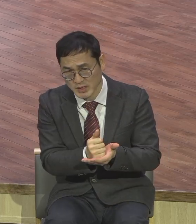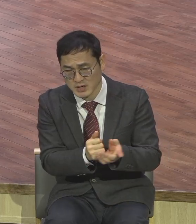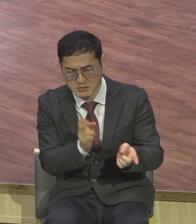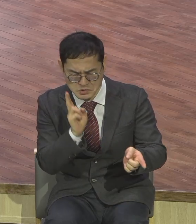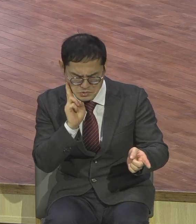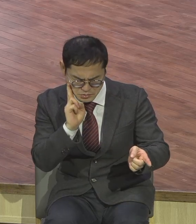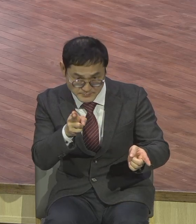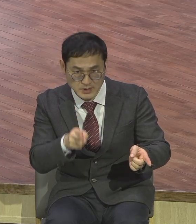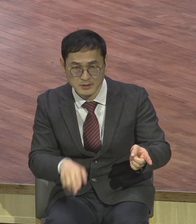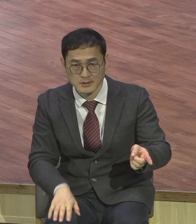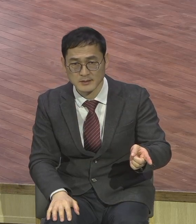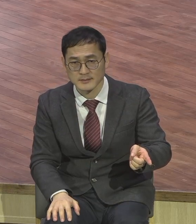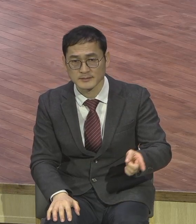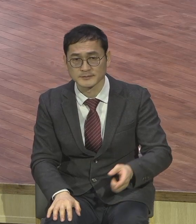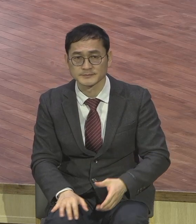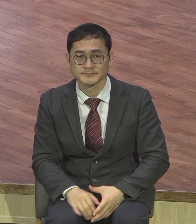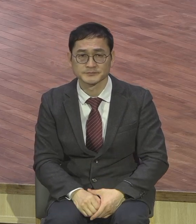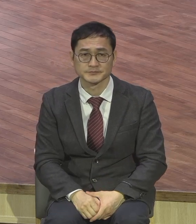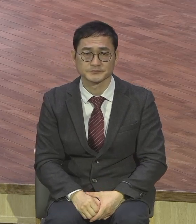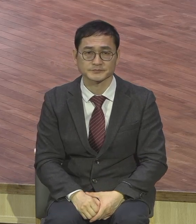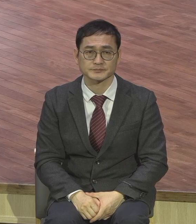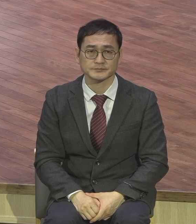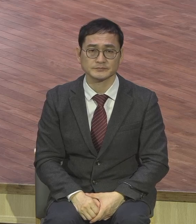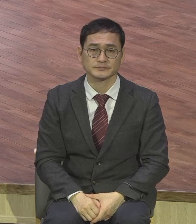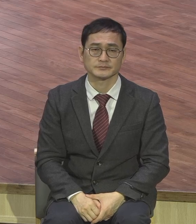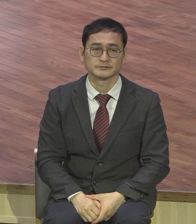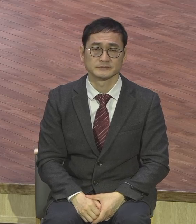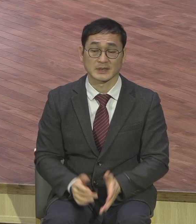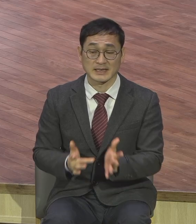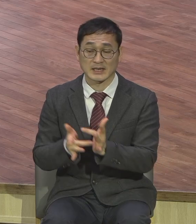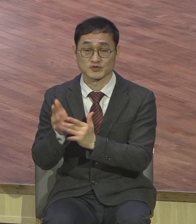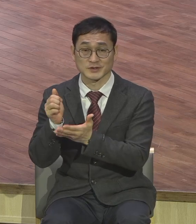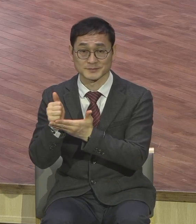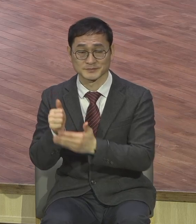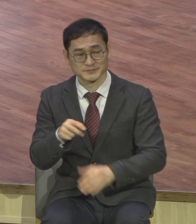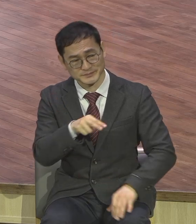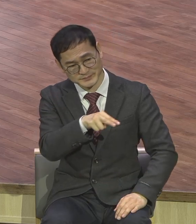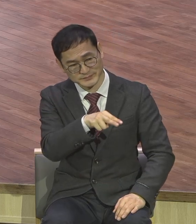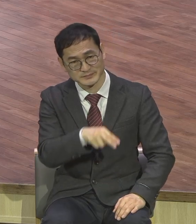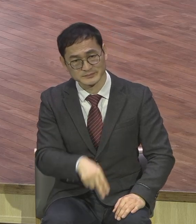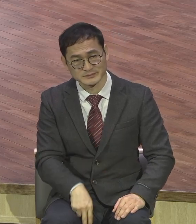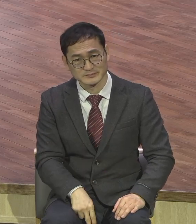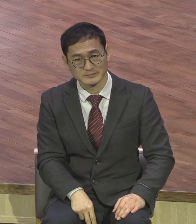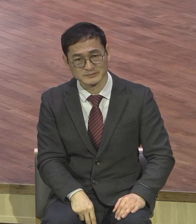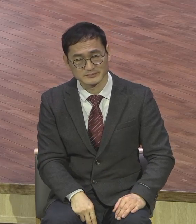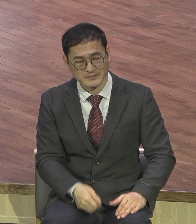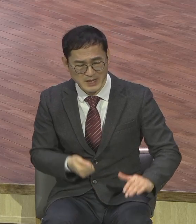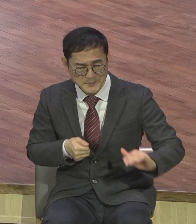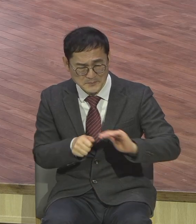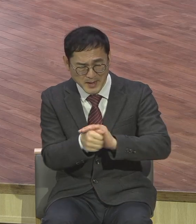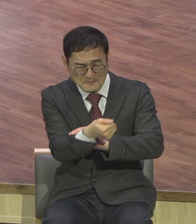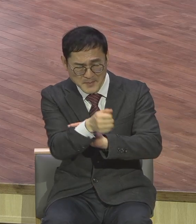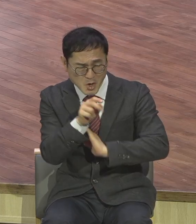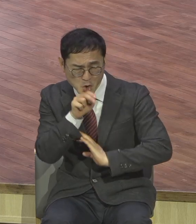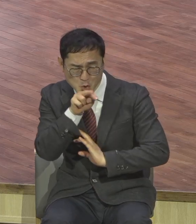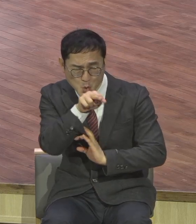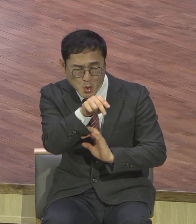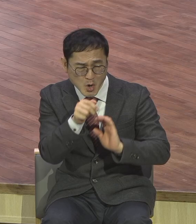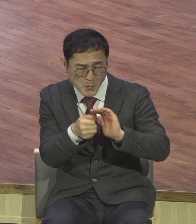그래서 예수님께서 이들을 향해서 뭐라 했습니까 독사의 자식들아 라고 청명했습니다 독사는 뭐요